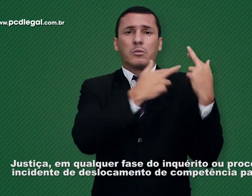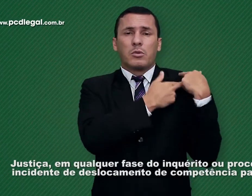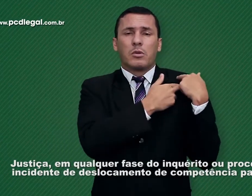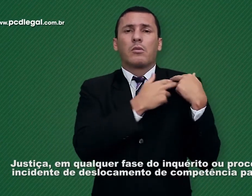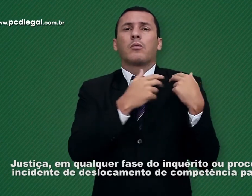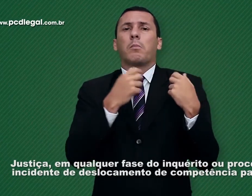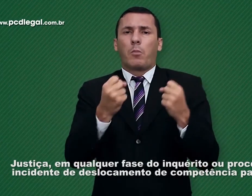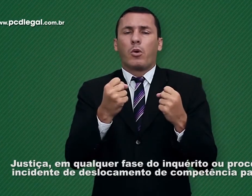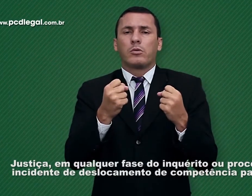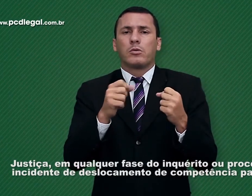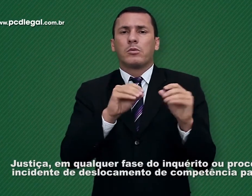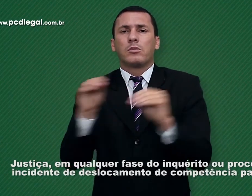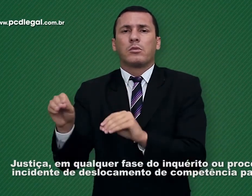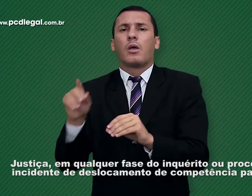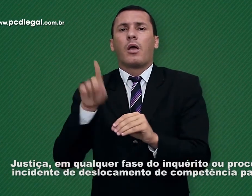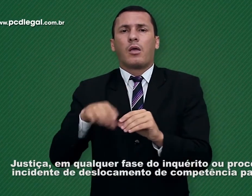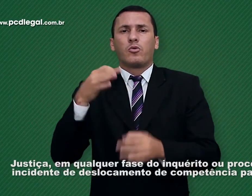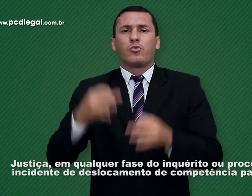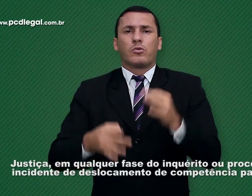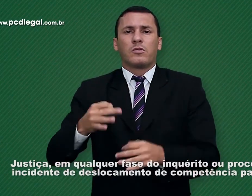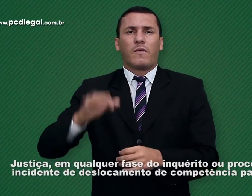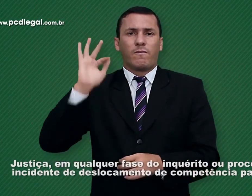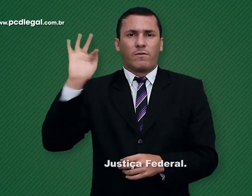de deslocamento de competência para a Justiça Federal.